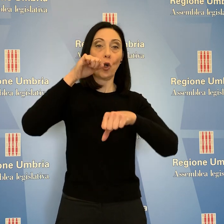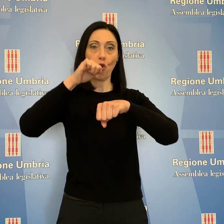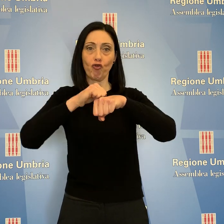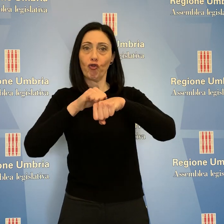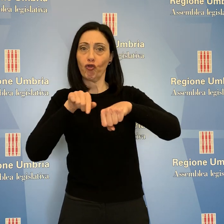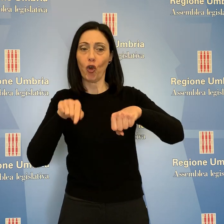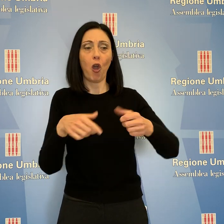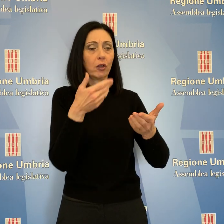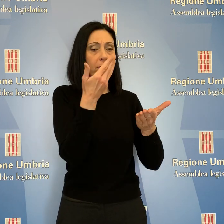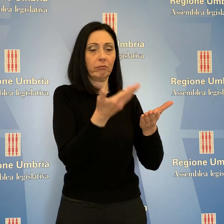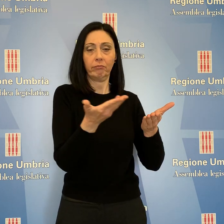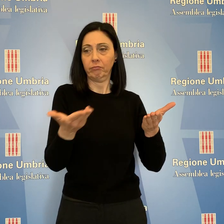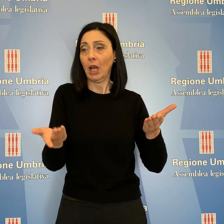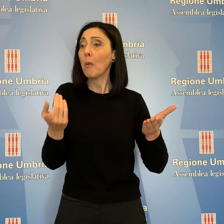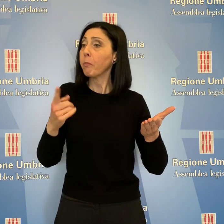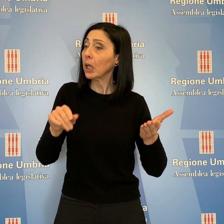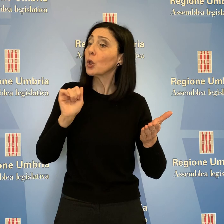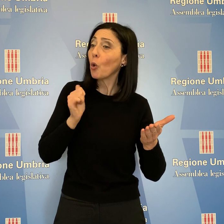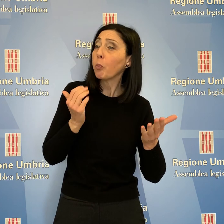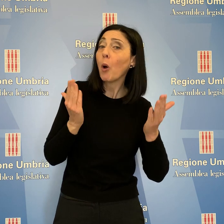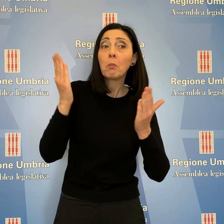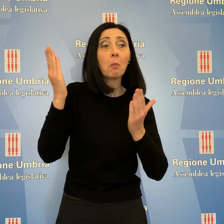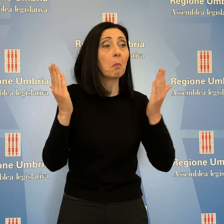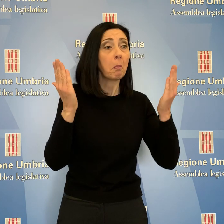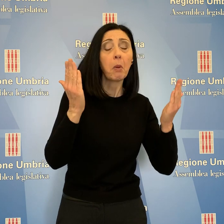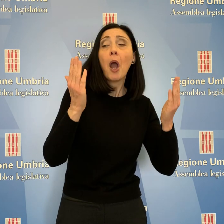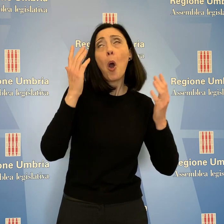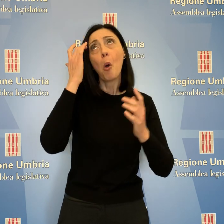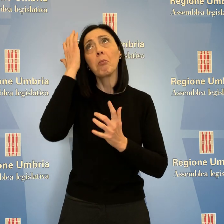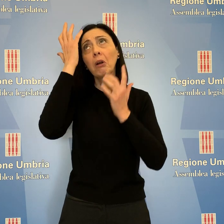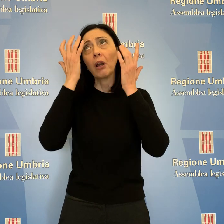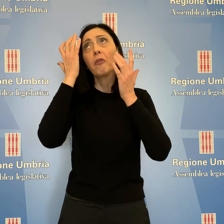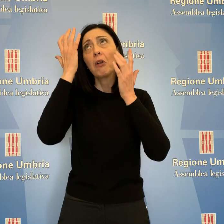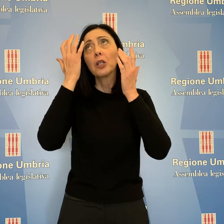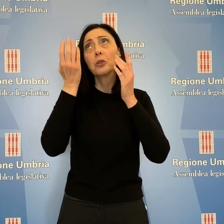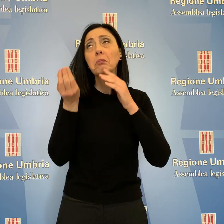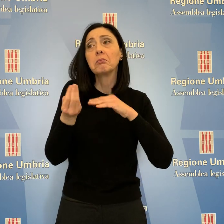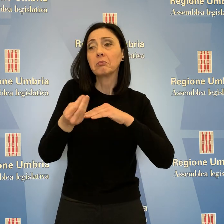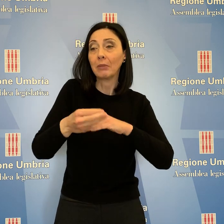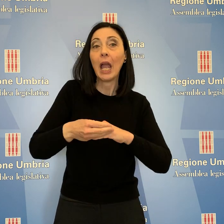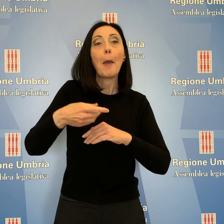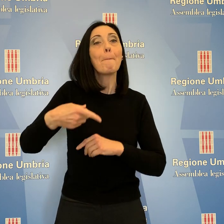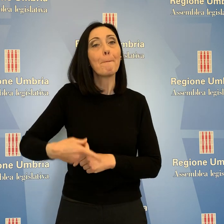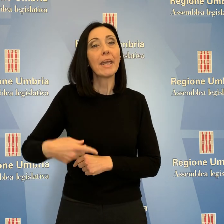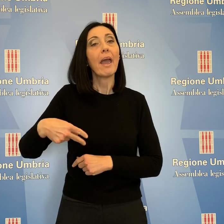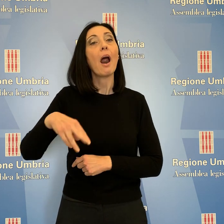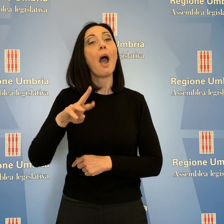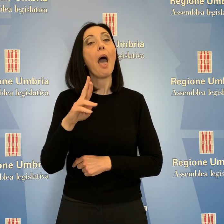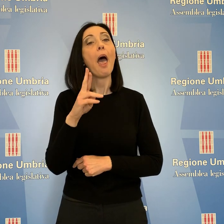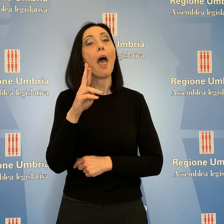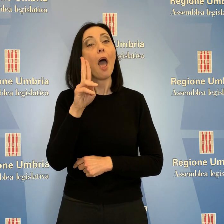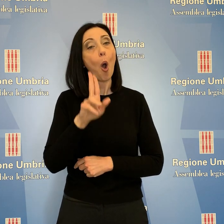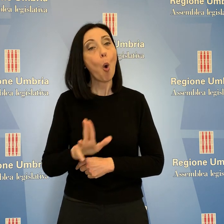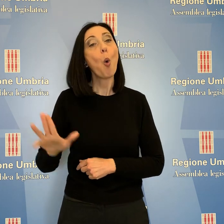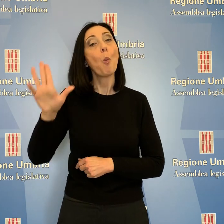spazio, ha detto la Presidente, per condivisioni e riflessioni ulteriori. Il PNRR Umbro è stato costruito